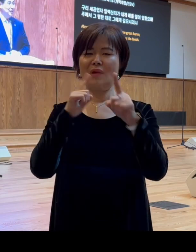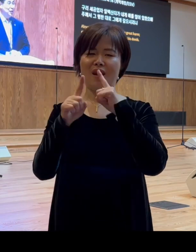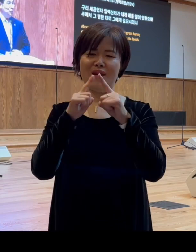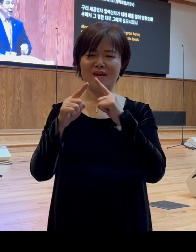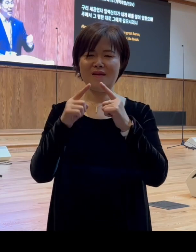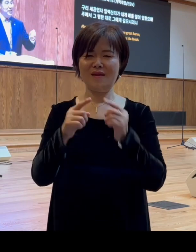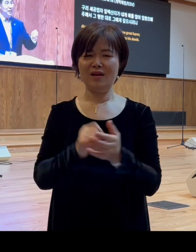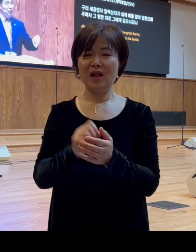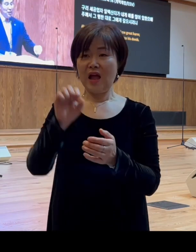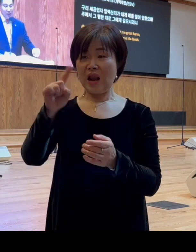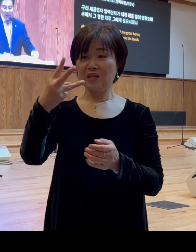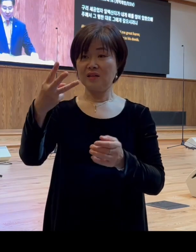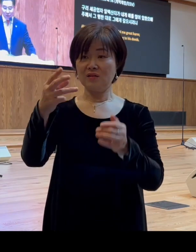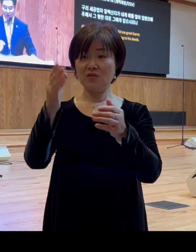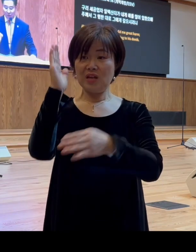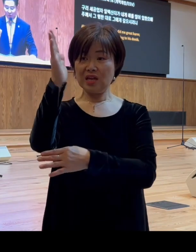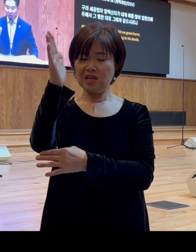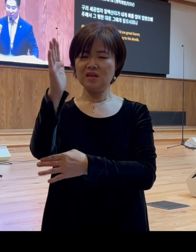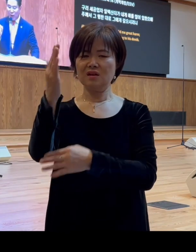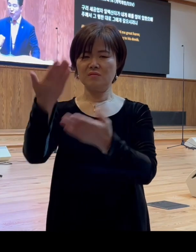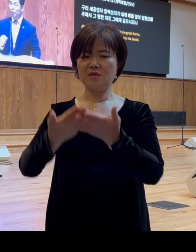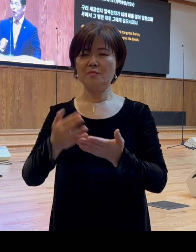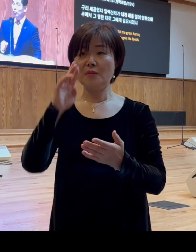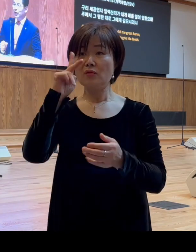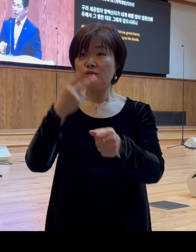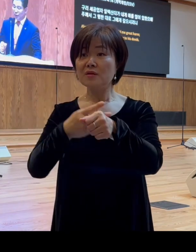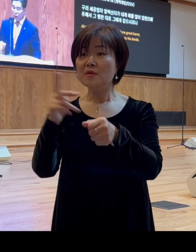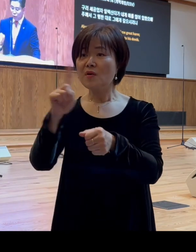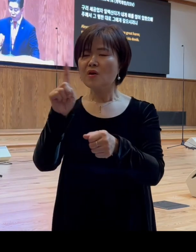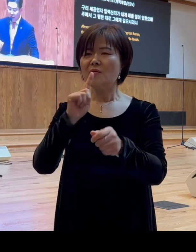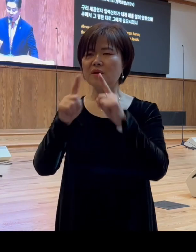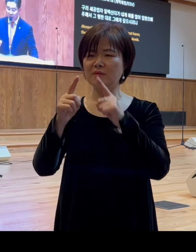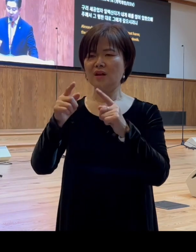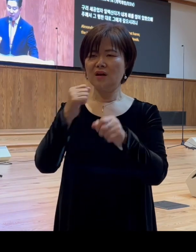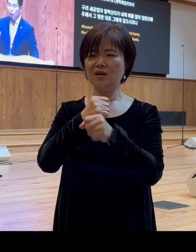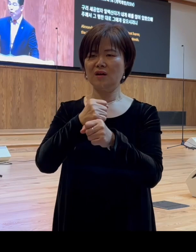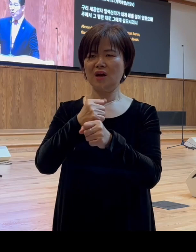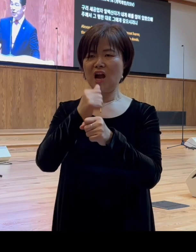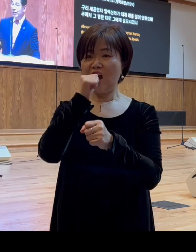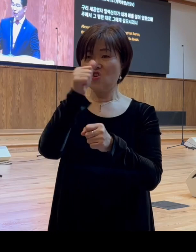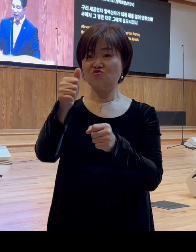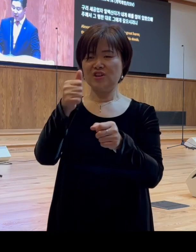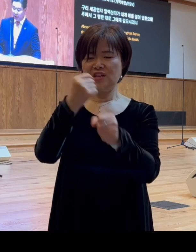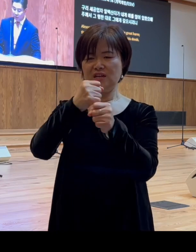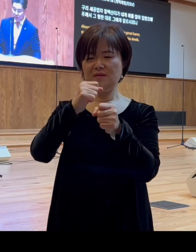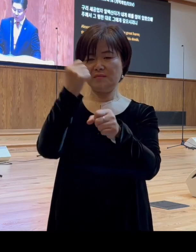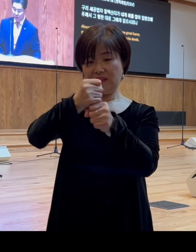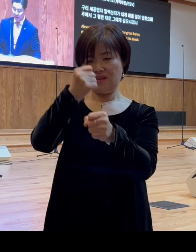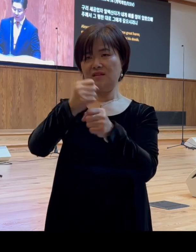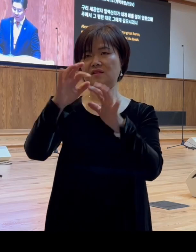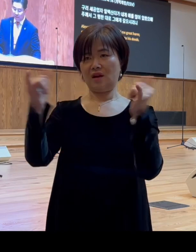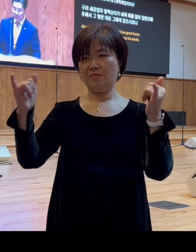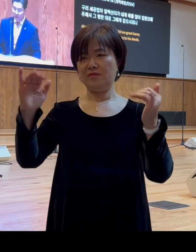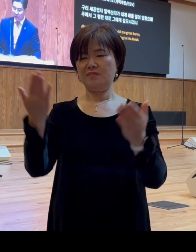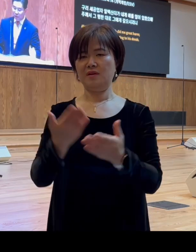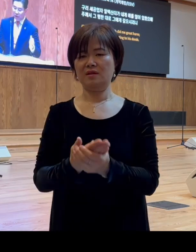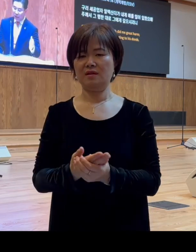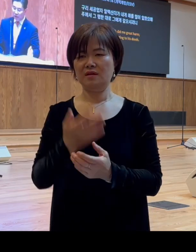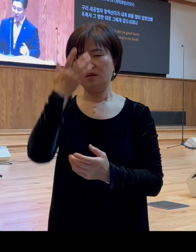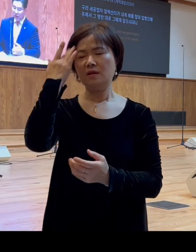알렉산더를 이야기하면서 바울이 뭐라고 얘기했냐면 구리 세공업자다 이렇게 얘기를 하고 있습니다 그럼 그 당시에 구리